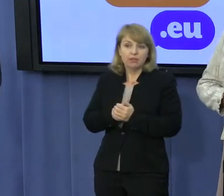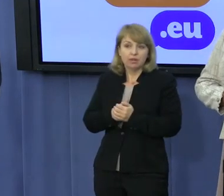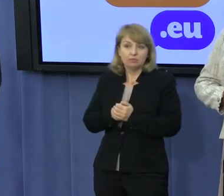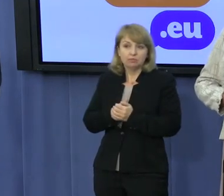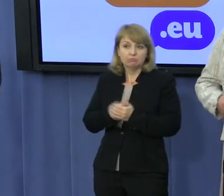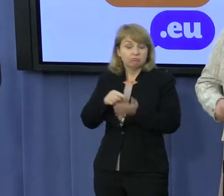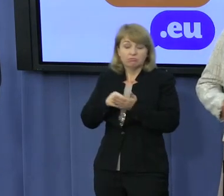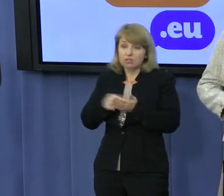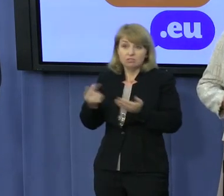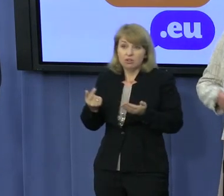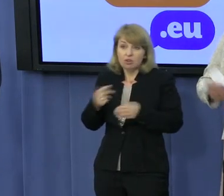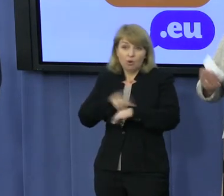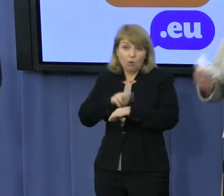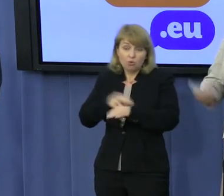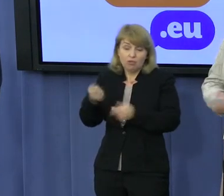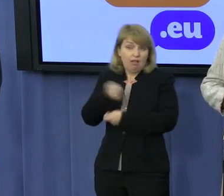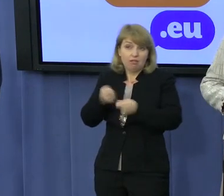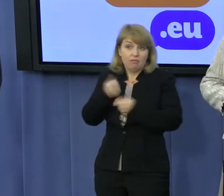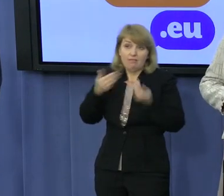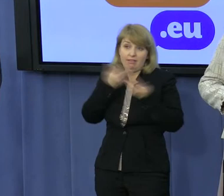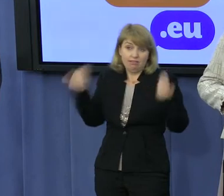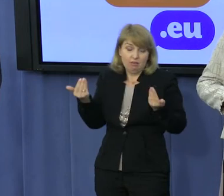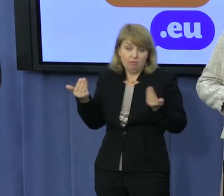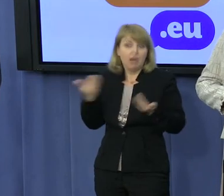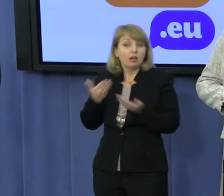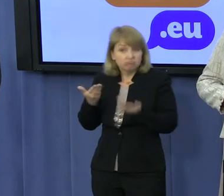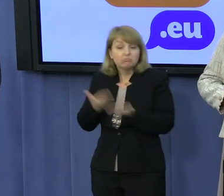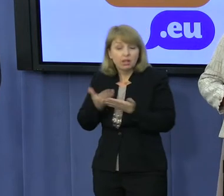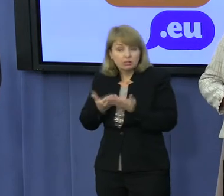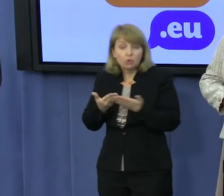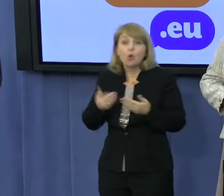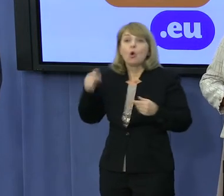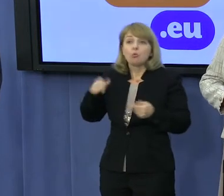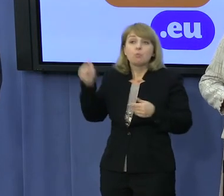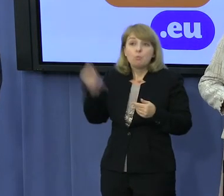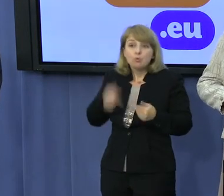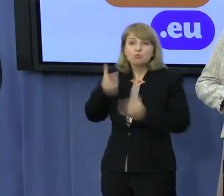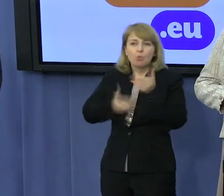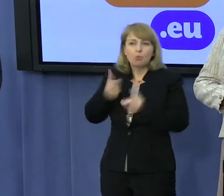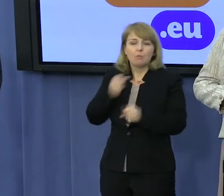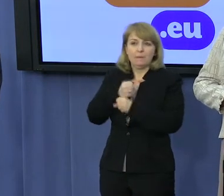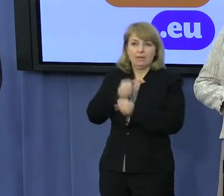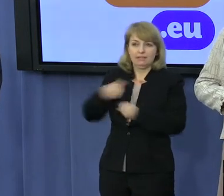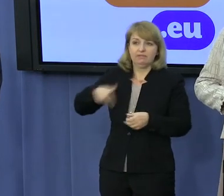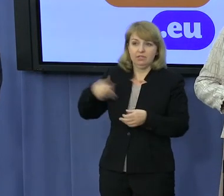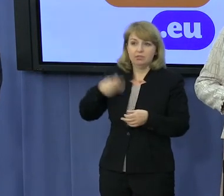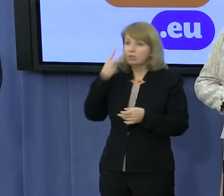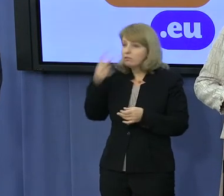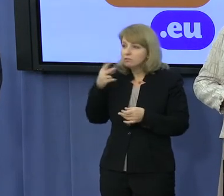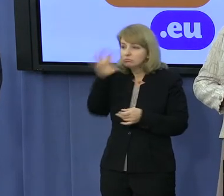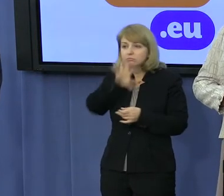zawsze w godzinach handlowych. O tym, jak potrzebna jest praca w niedzielę, niech świadczą kolejki przed supermarketami, które